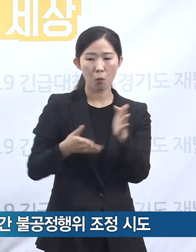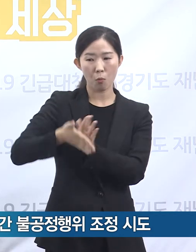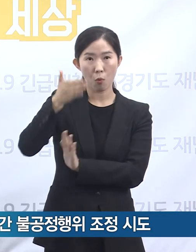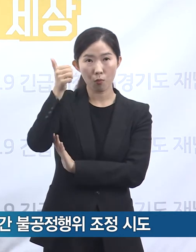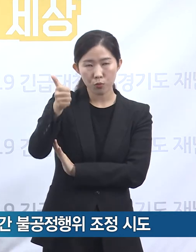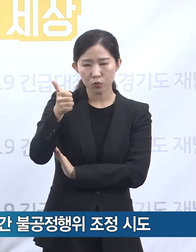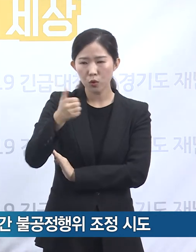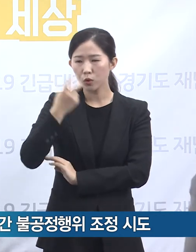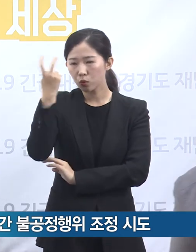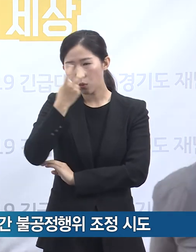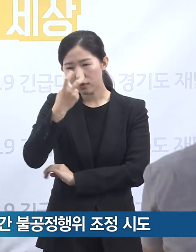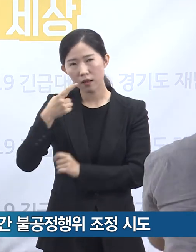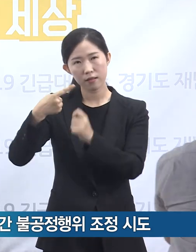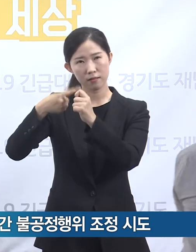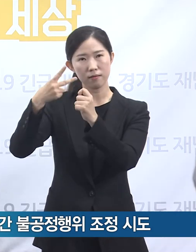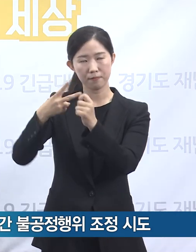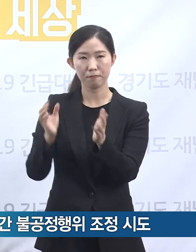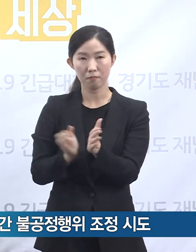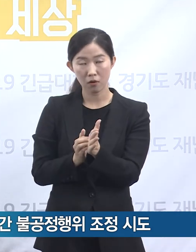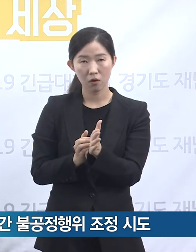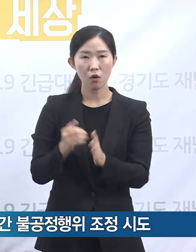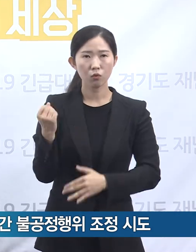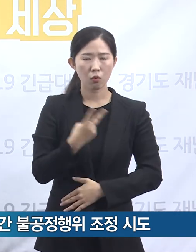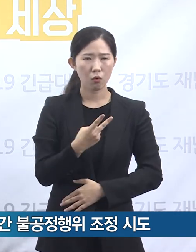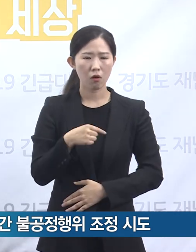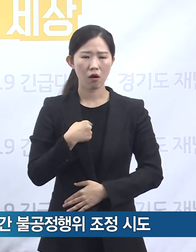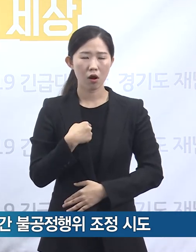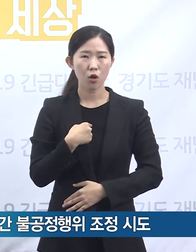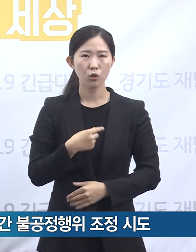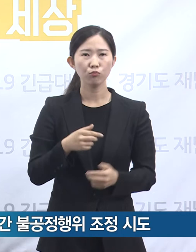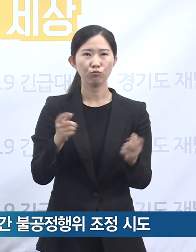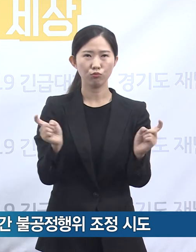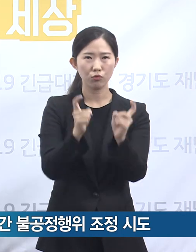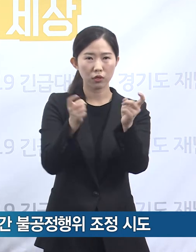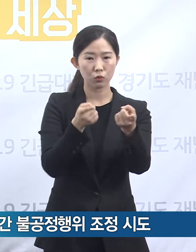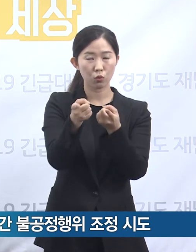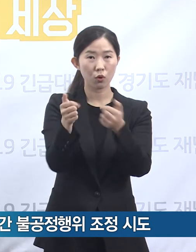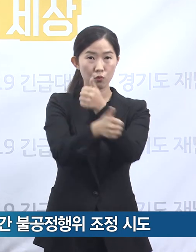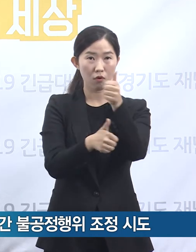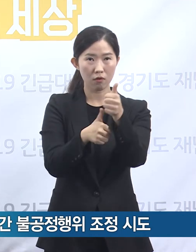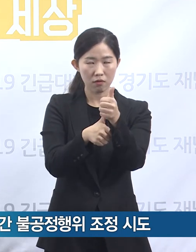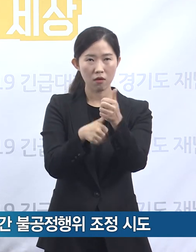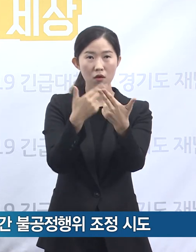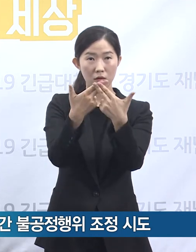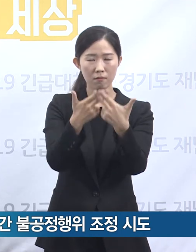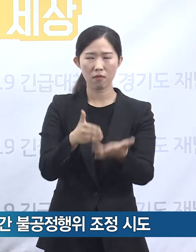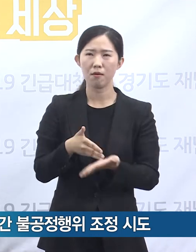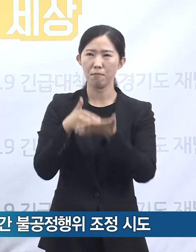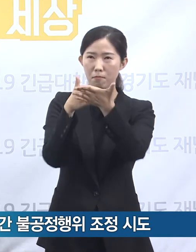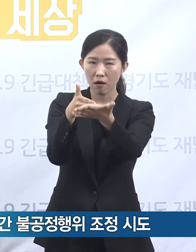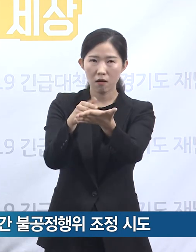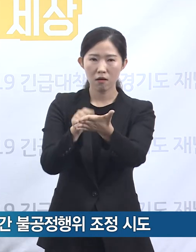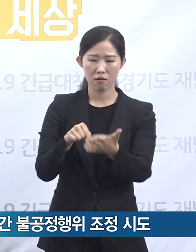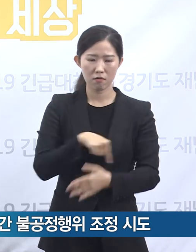또 분쟁조정협의회의 안건을 상정해서 빠른 시일 내에 심도 있는 조사를 진행을 했습니다.